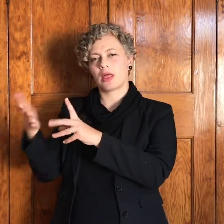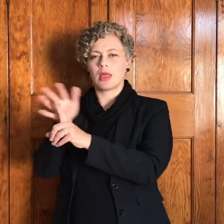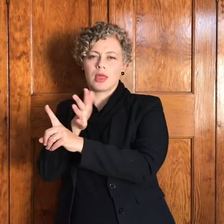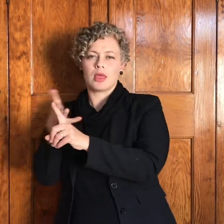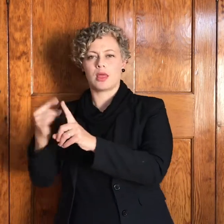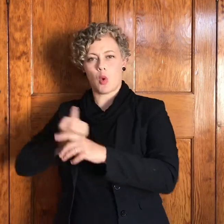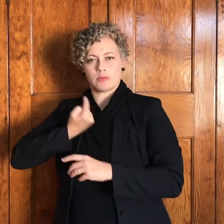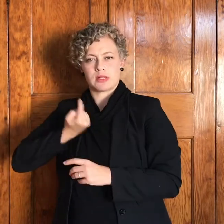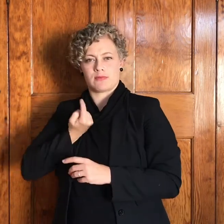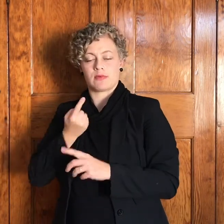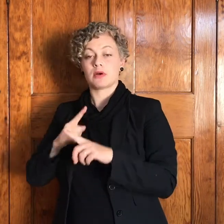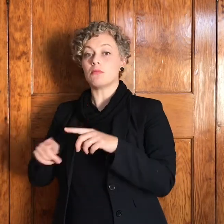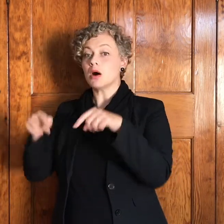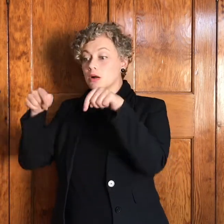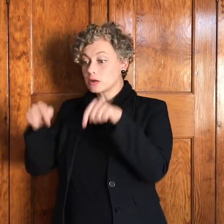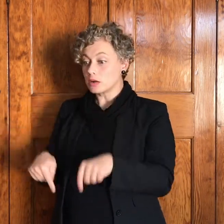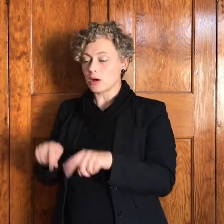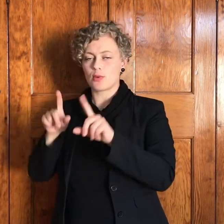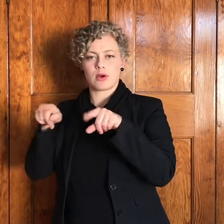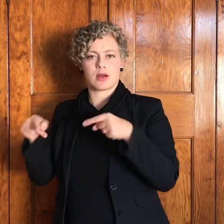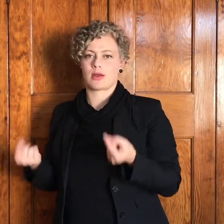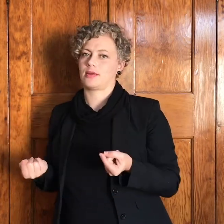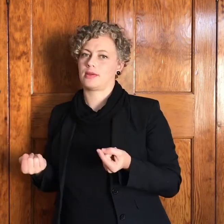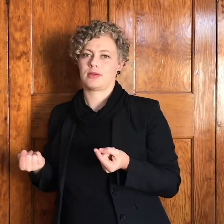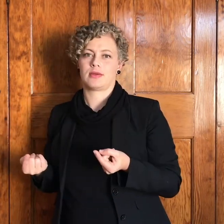beleef ons nie baie keer die selfte dat ons hier die twee